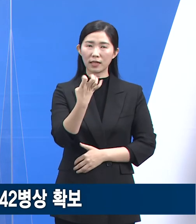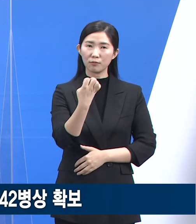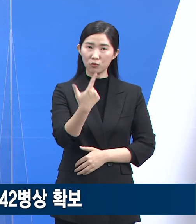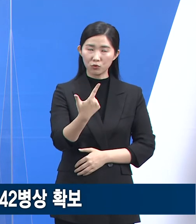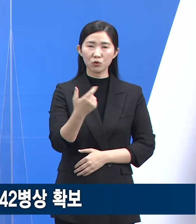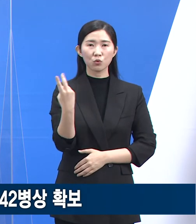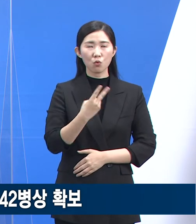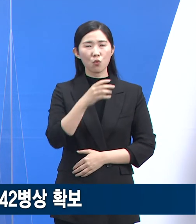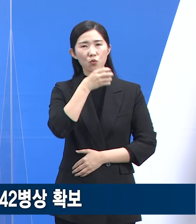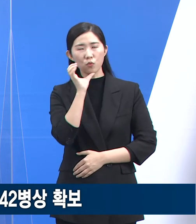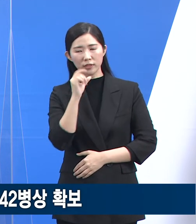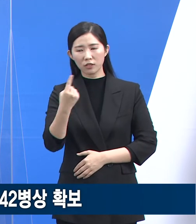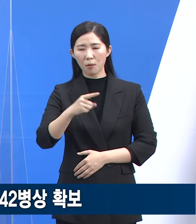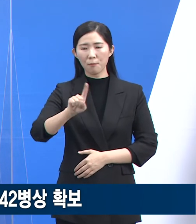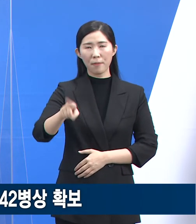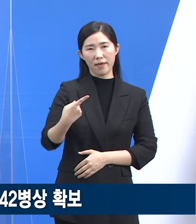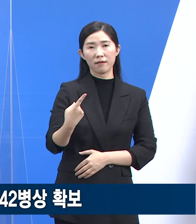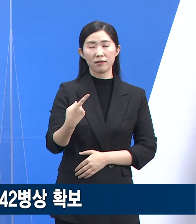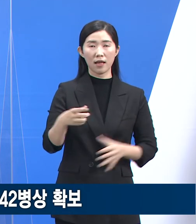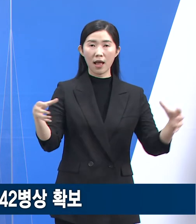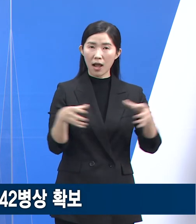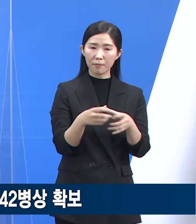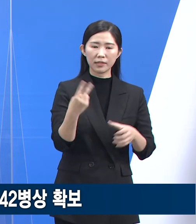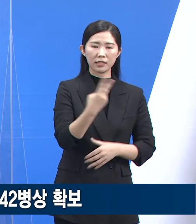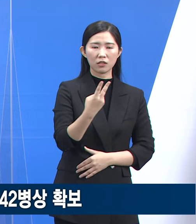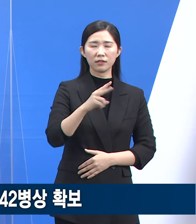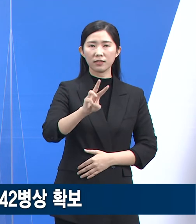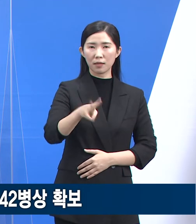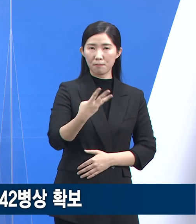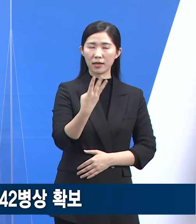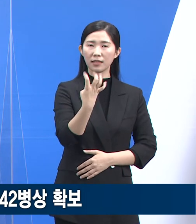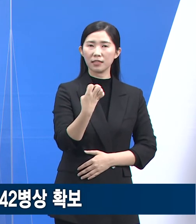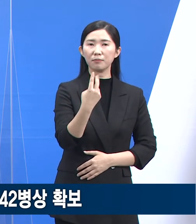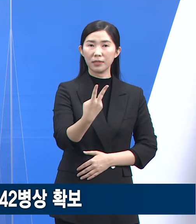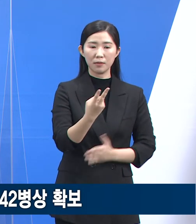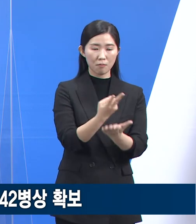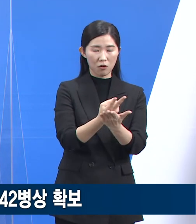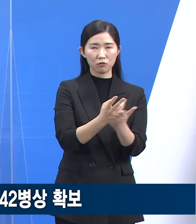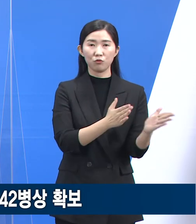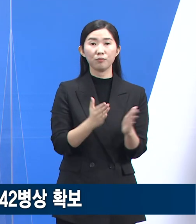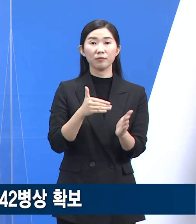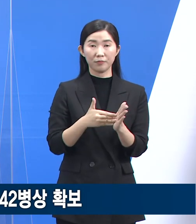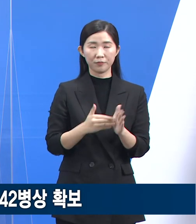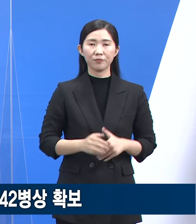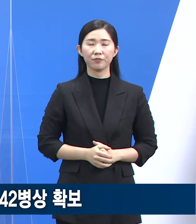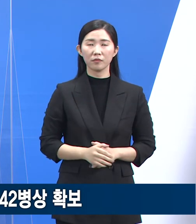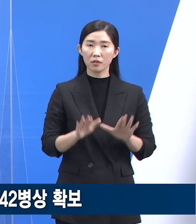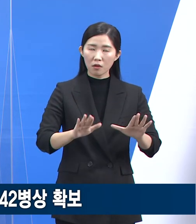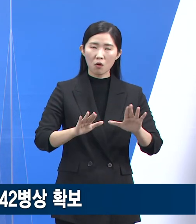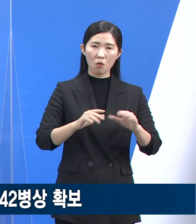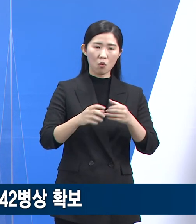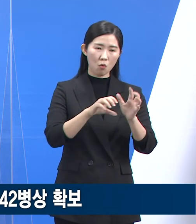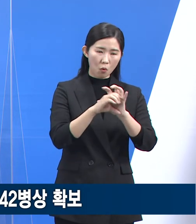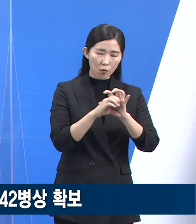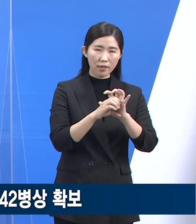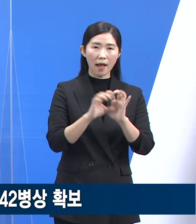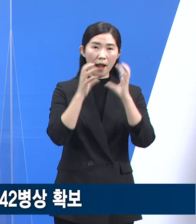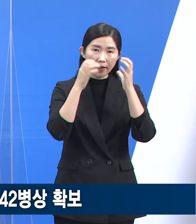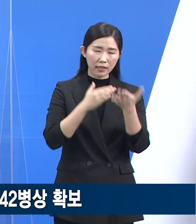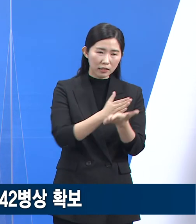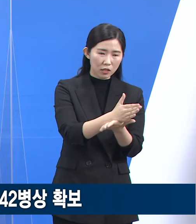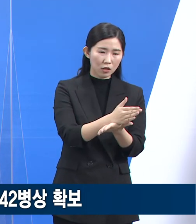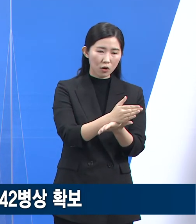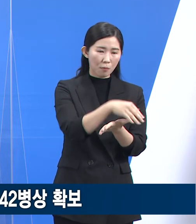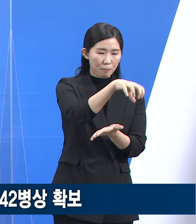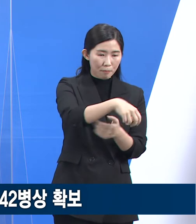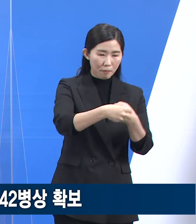,182병상 등 총 2,342병상을 확보하고 있습니다. 코로나19 소아특화 거점 전담병원은 14개소,